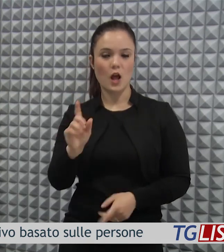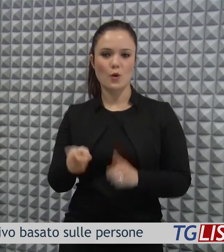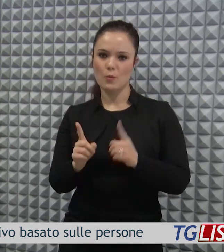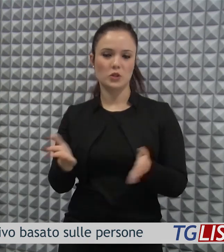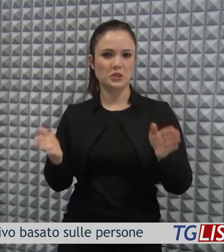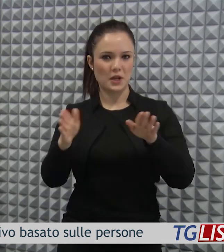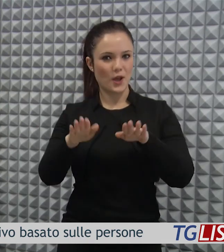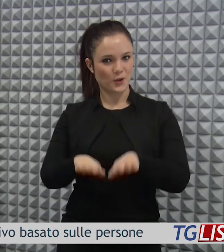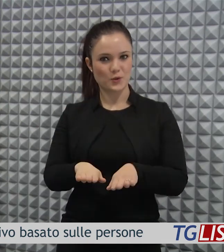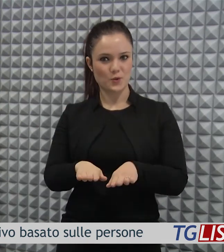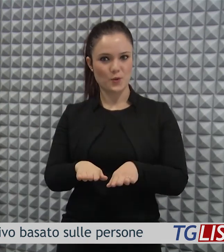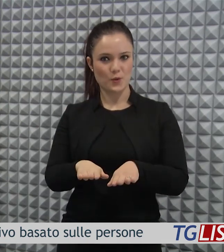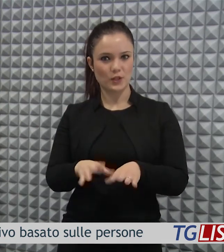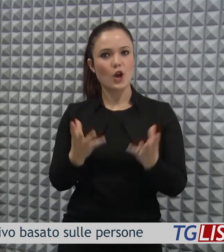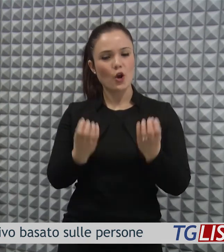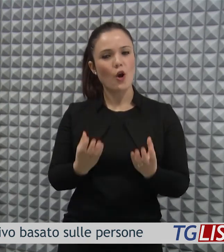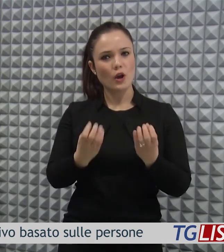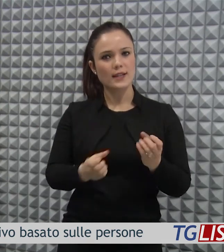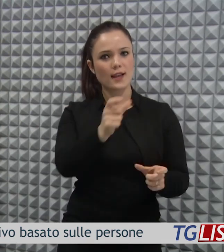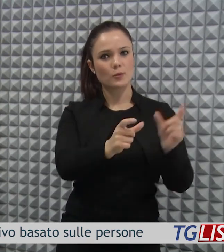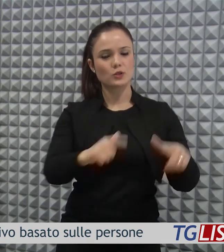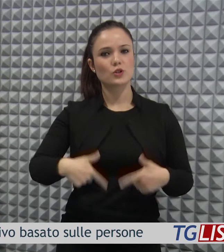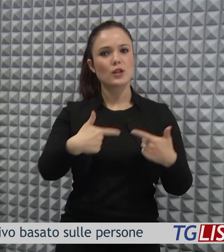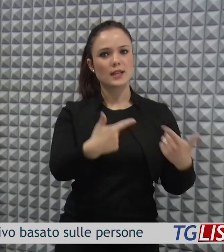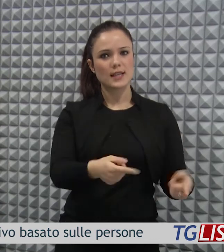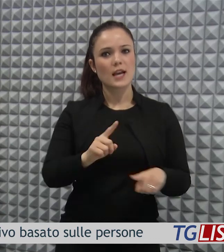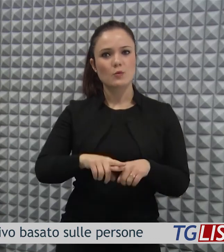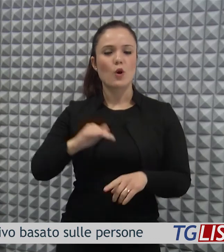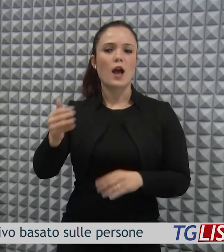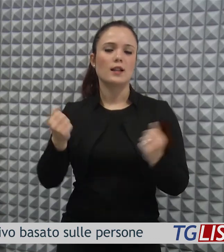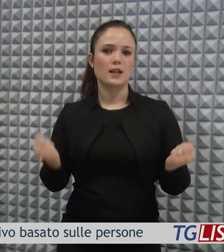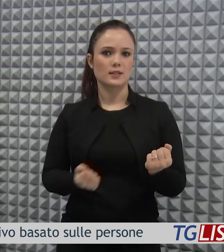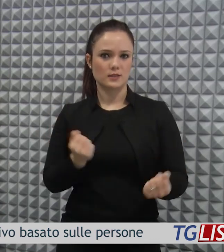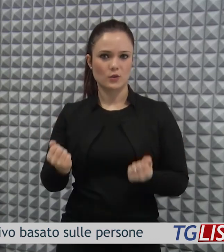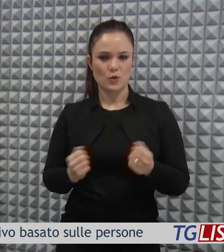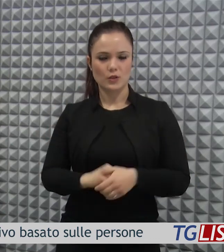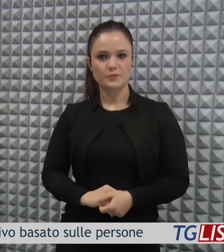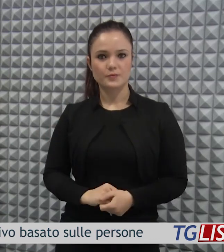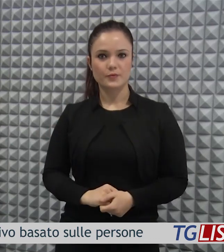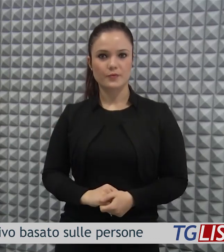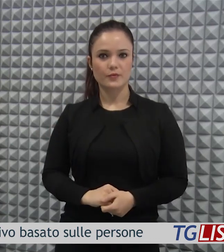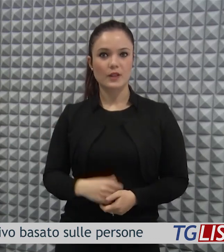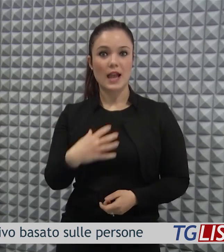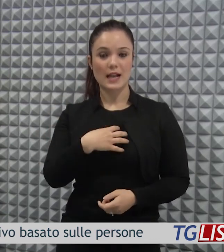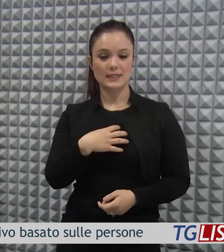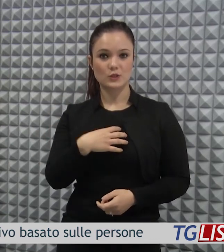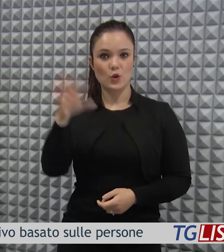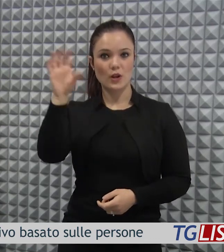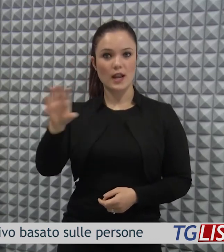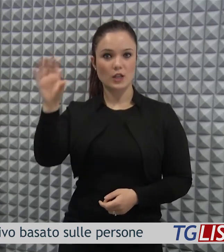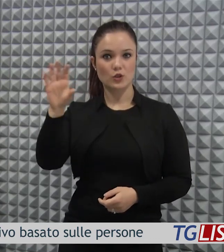legislatura con gli accreditamenti e con altre azioni. L'assessore